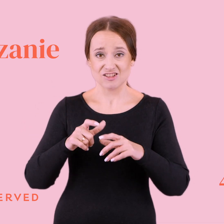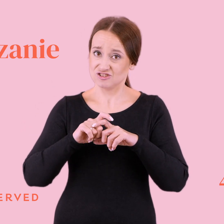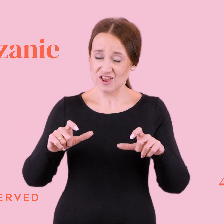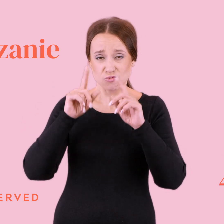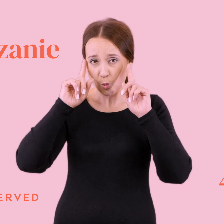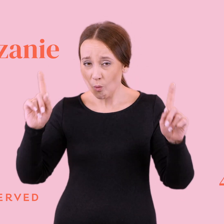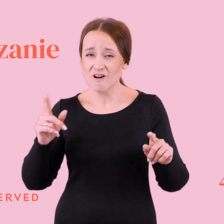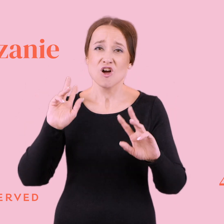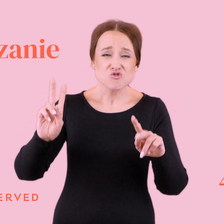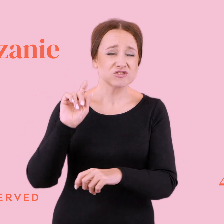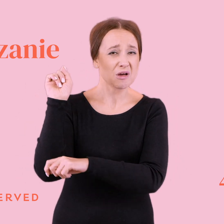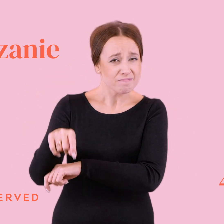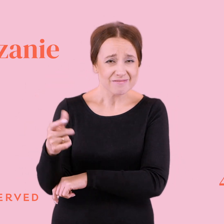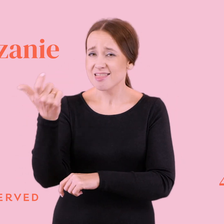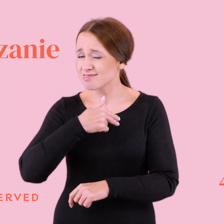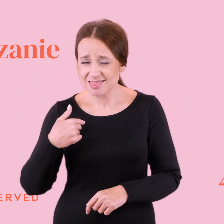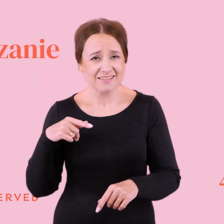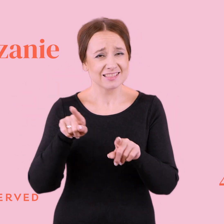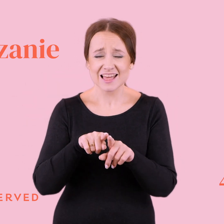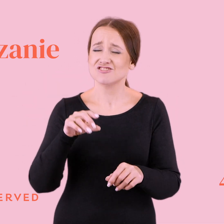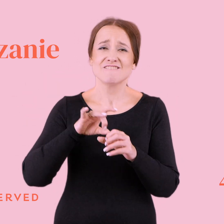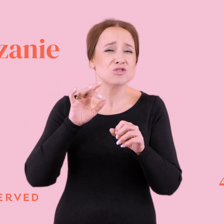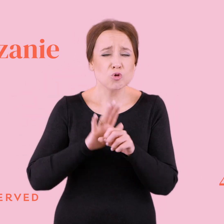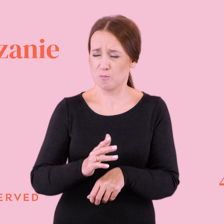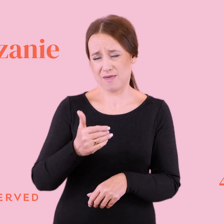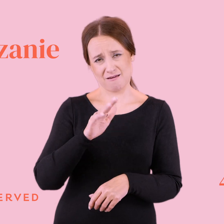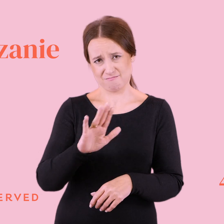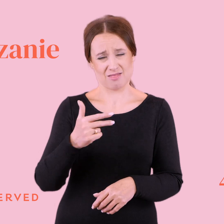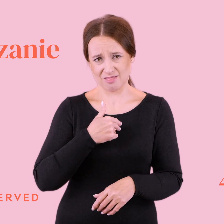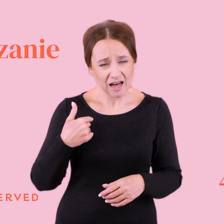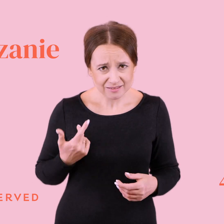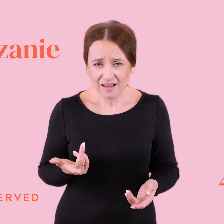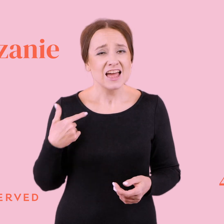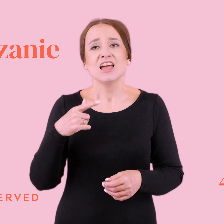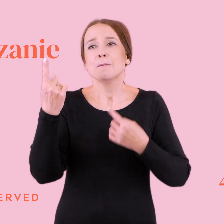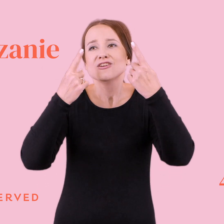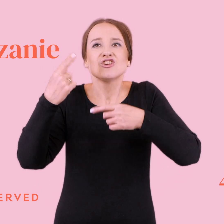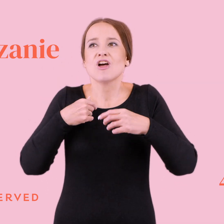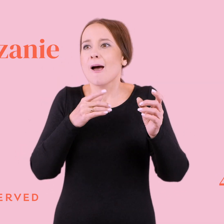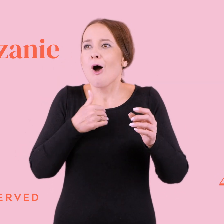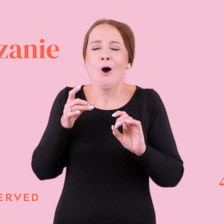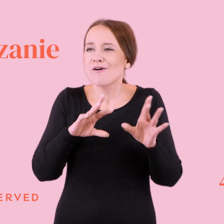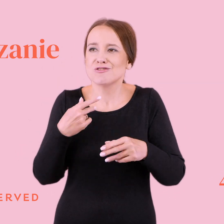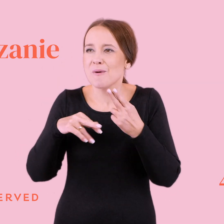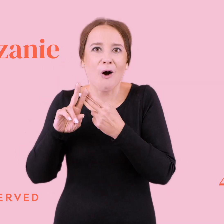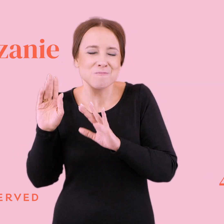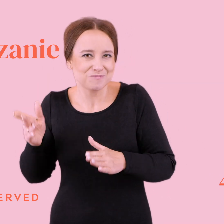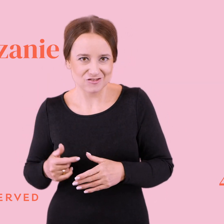ignoruje i nas po prostu ma w dupie i nas traktuje za pewnik, że my mu odpuszczemy i tak dwie sekundy, to jeżeli